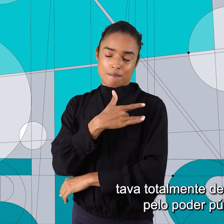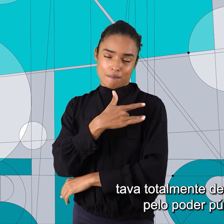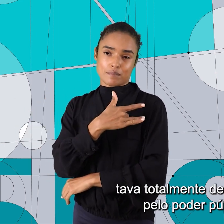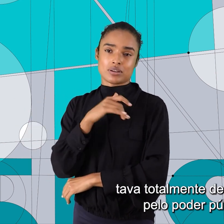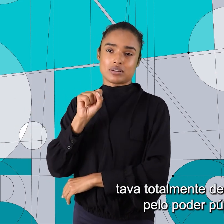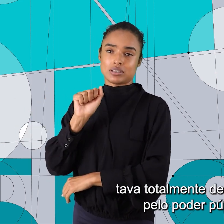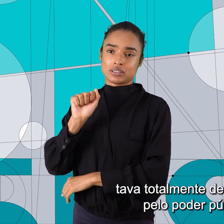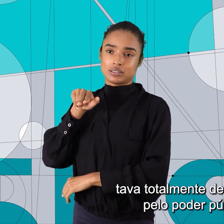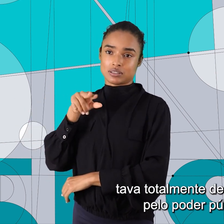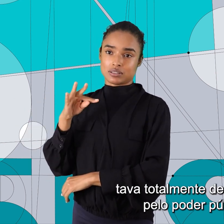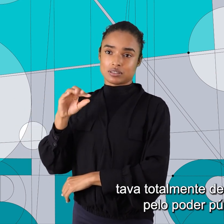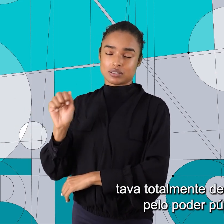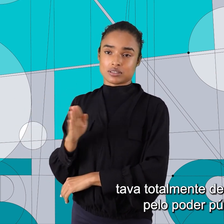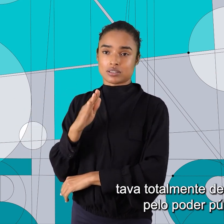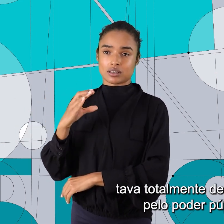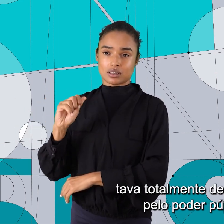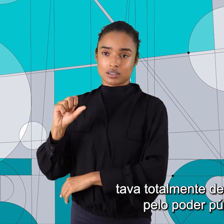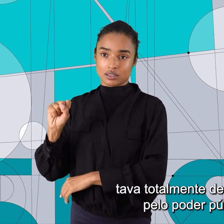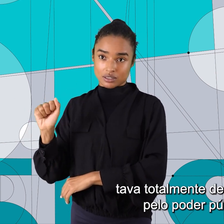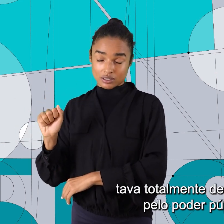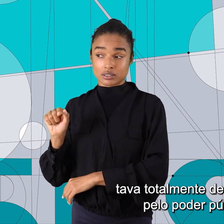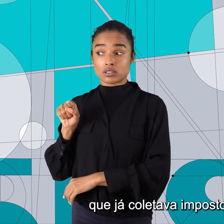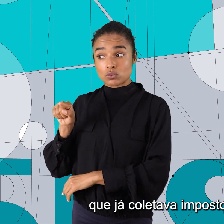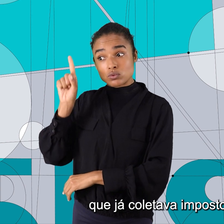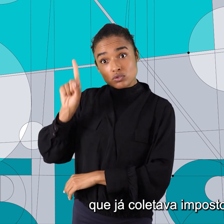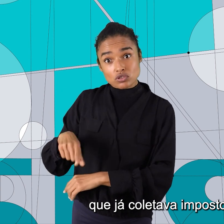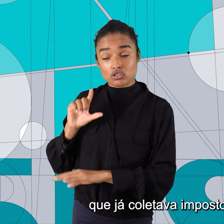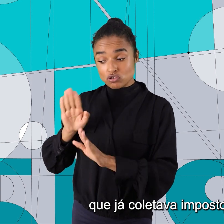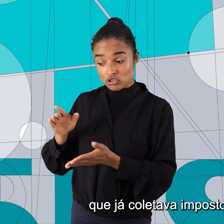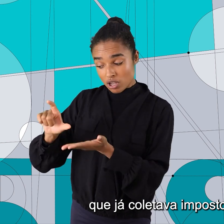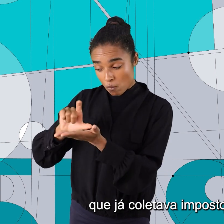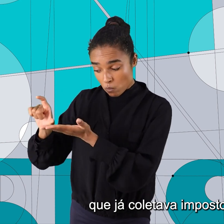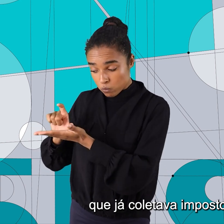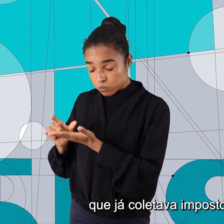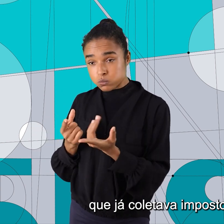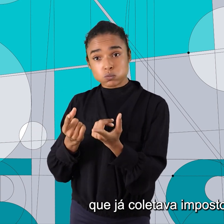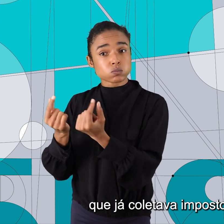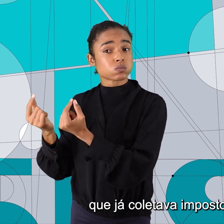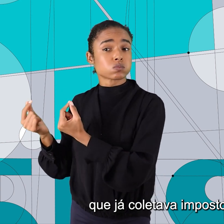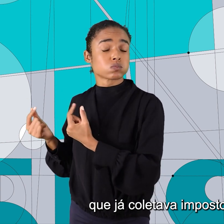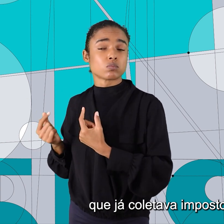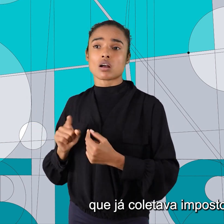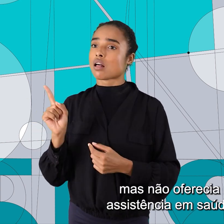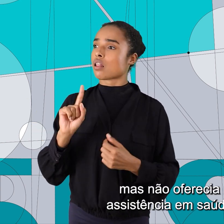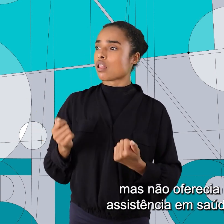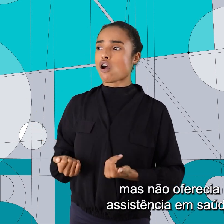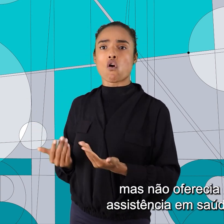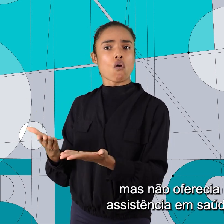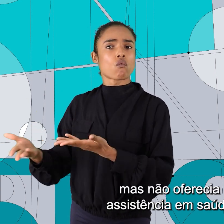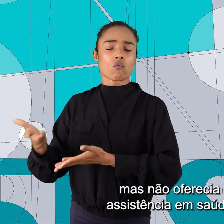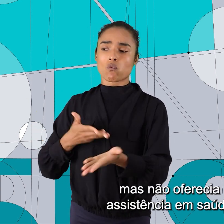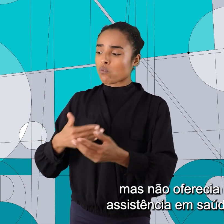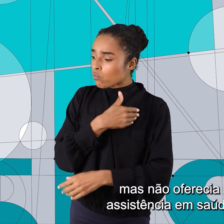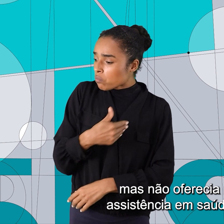totalmente desassistido pelo poder público, que já coletava impostos e tudo mais, mas não